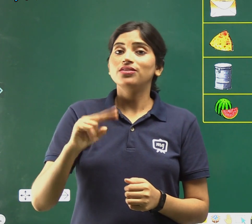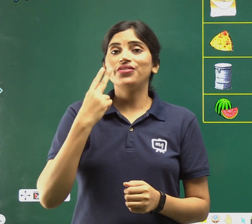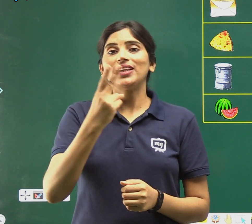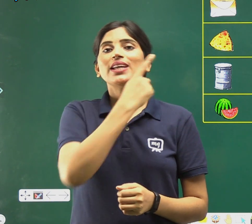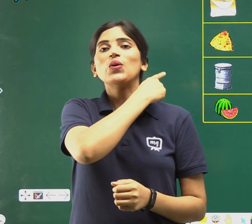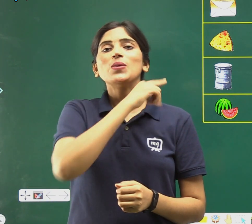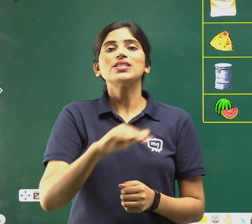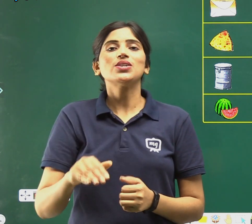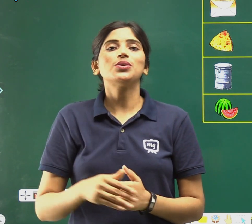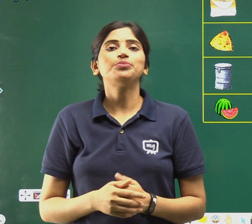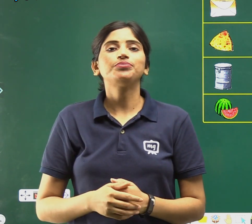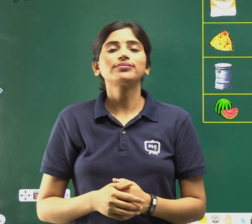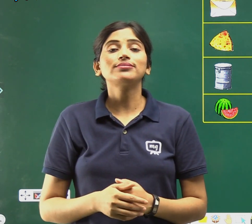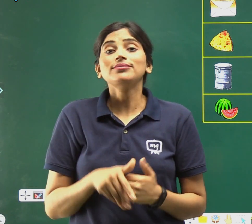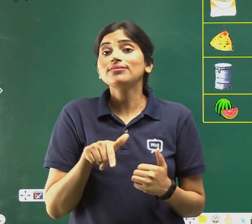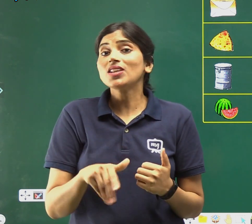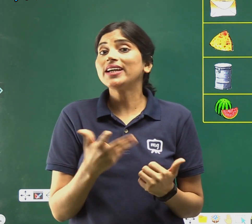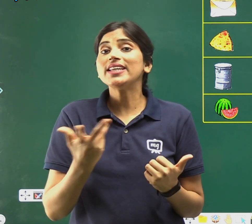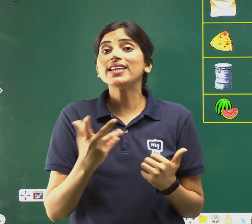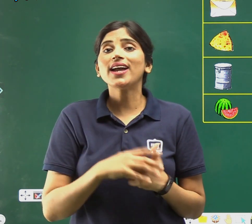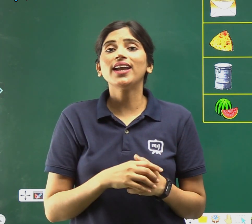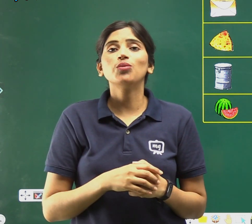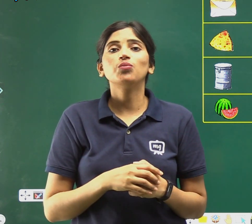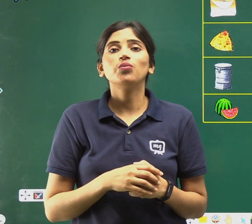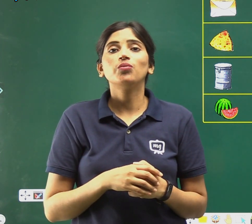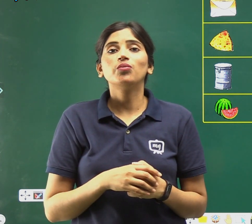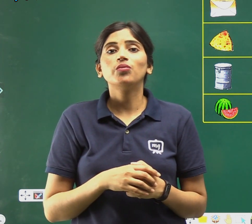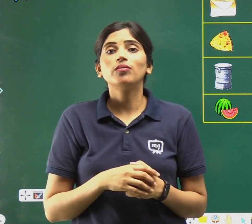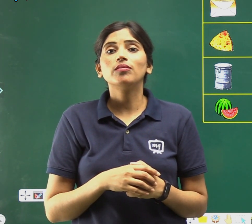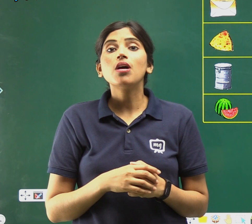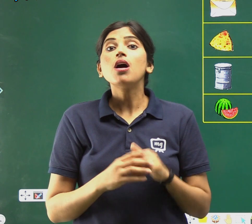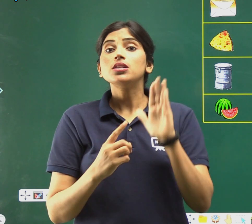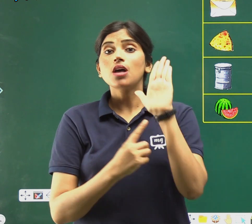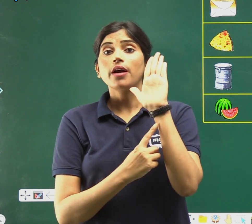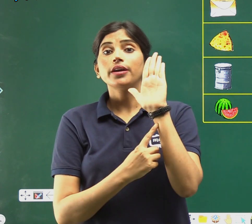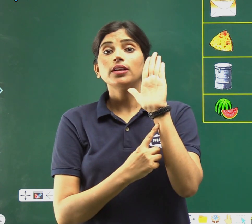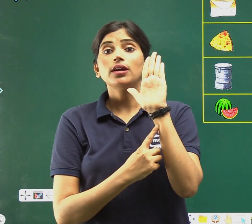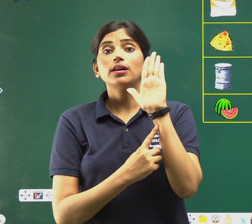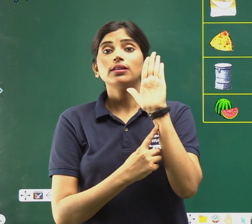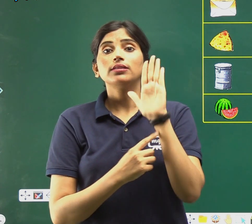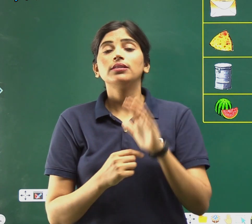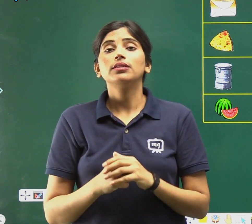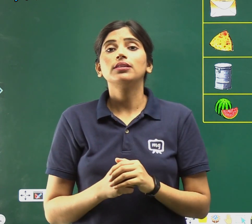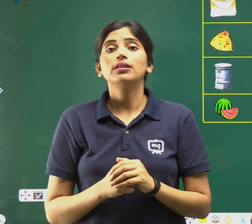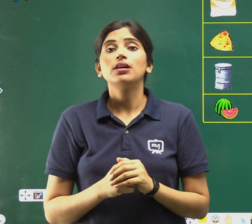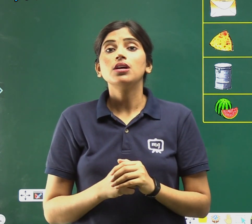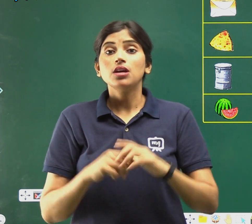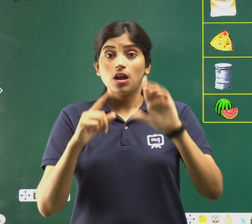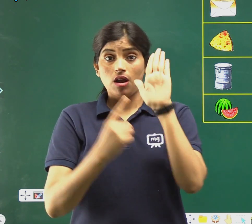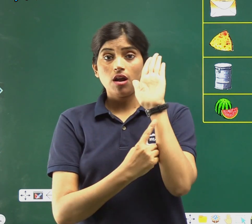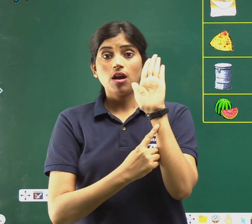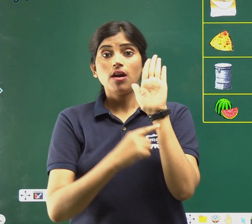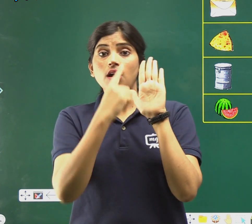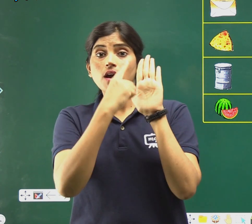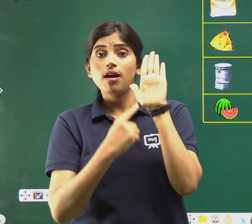बच्चों, ये क्या है? सांकेतिक, सिम्बल,